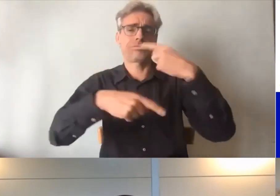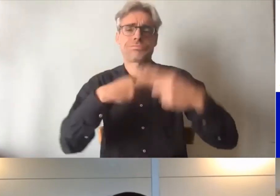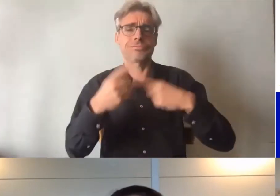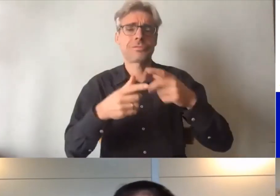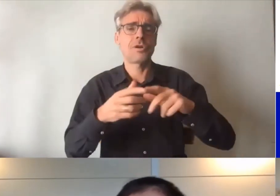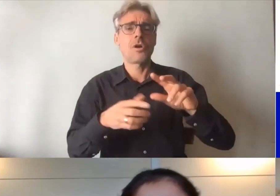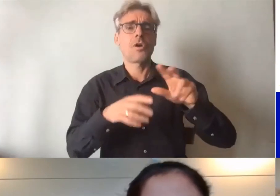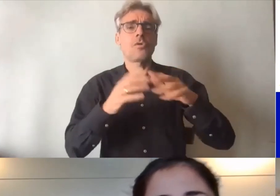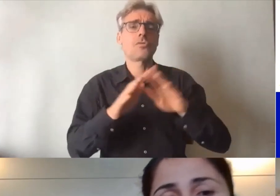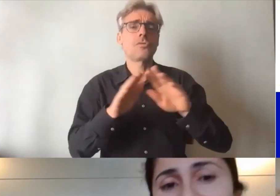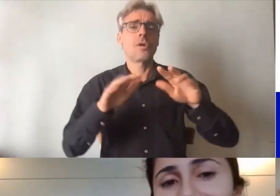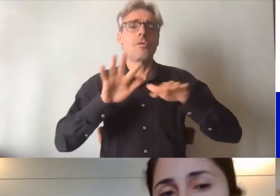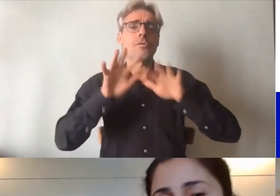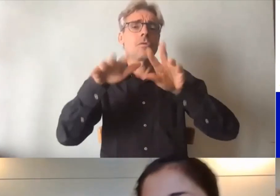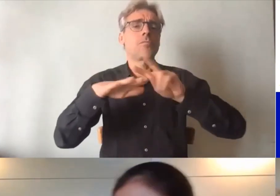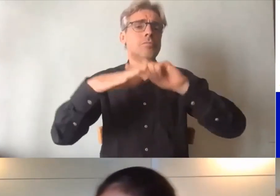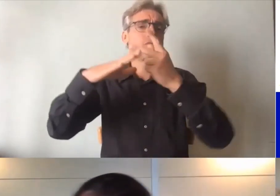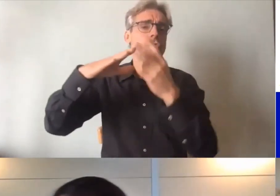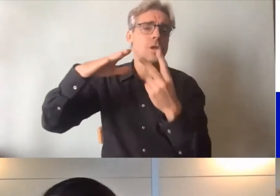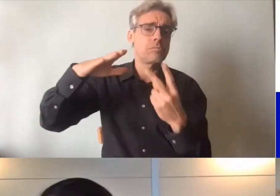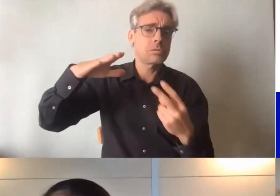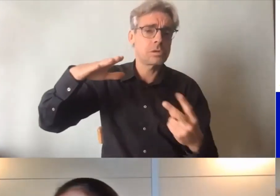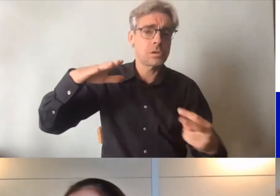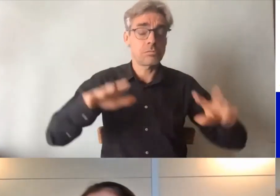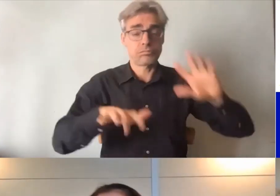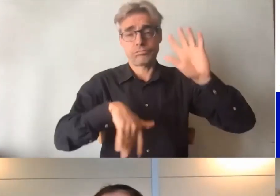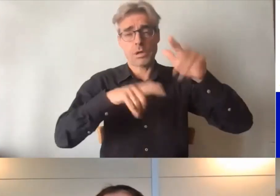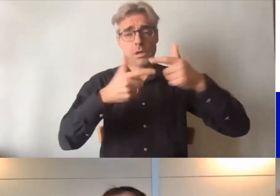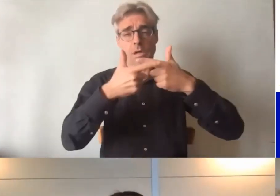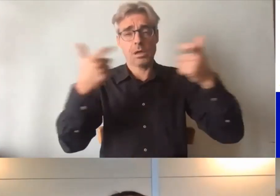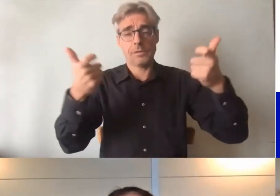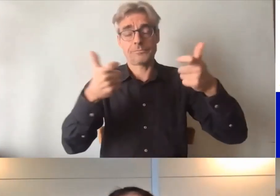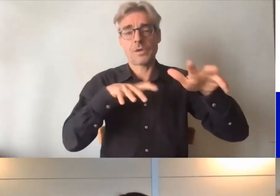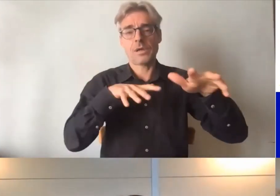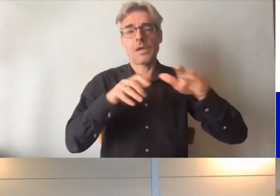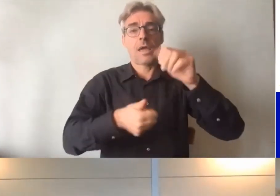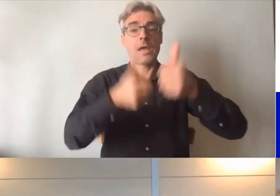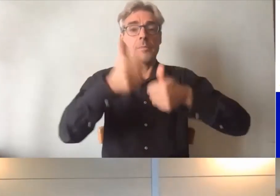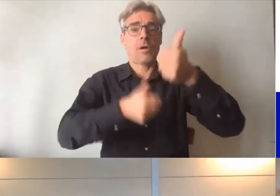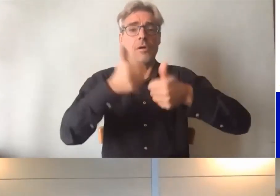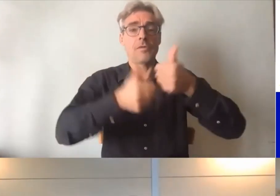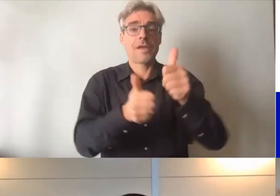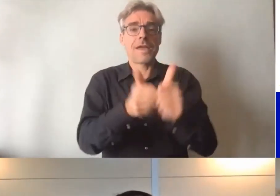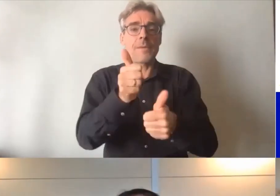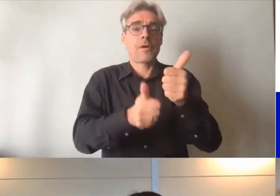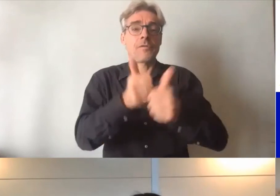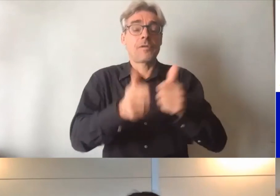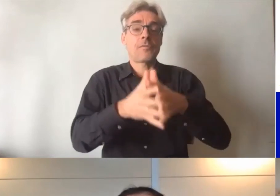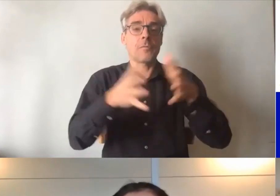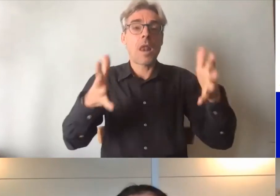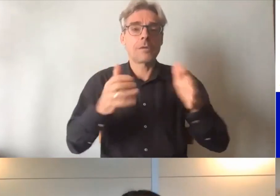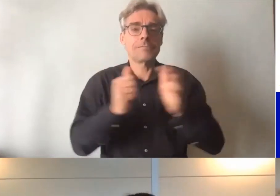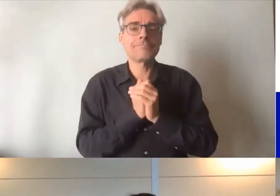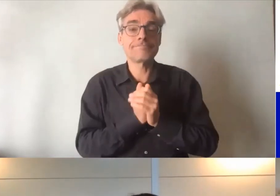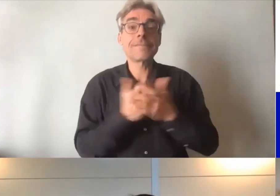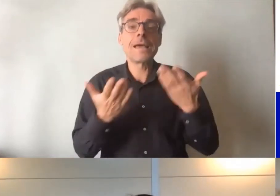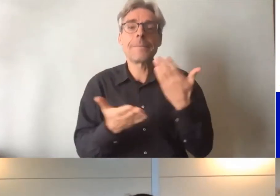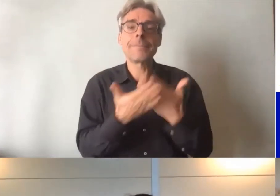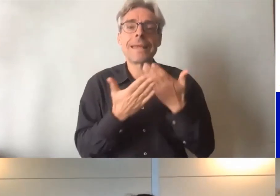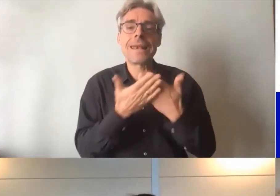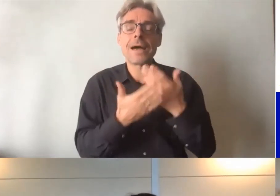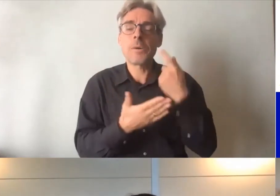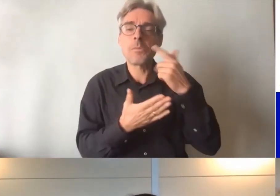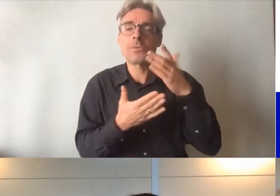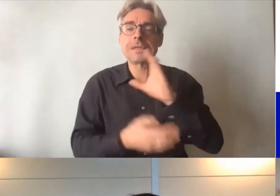fait plonger depuis tel ou tel rocher que sais-je mais alors la mobilisation pour essayer